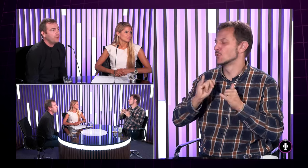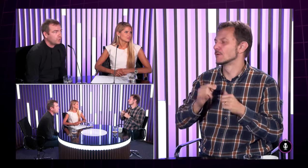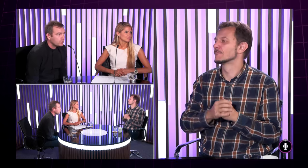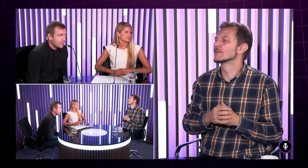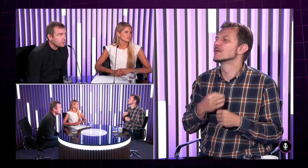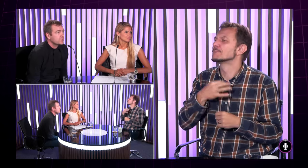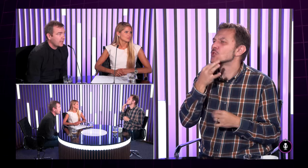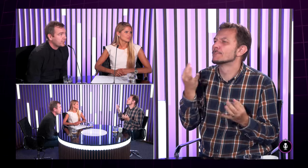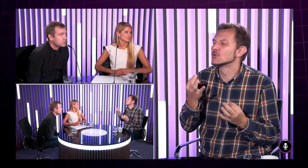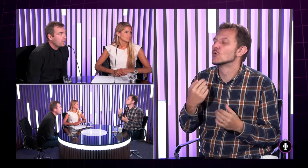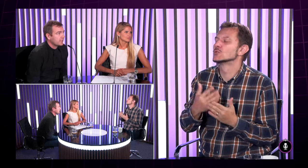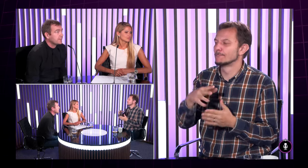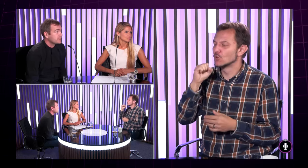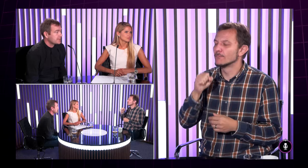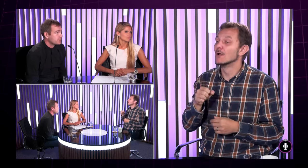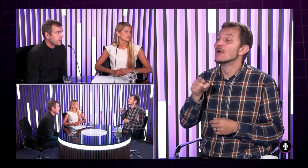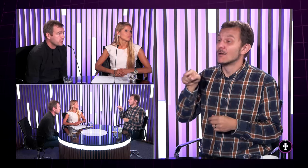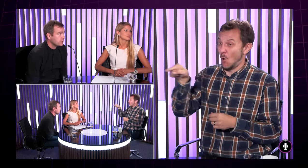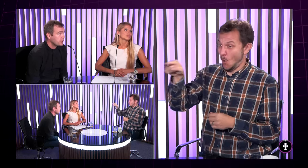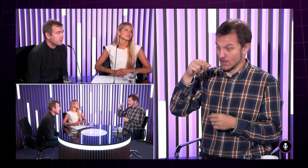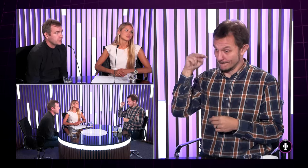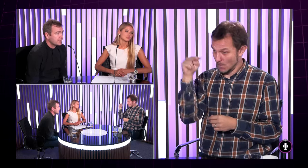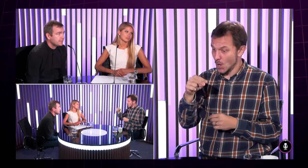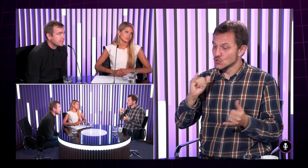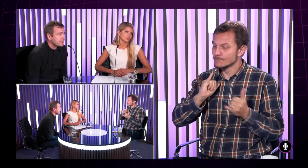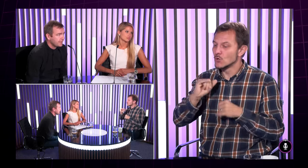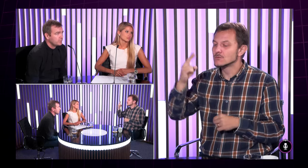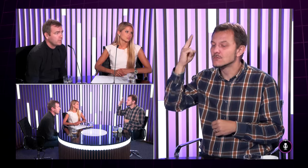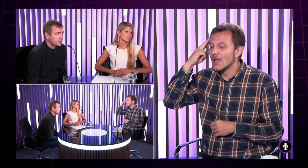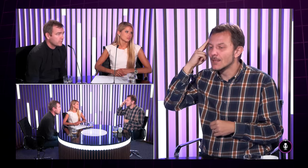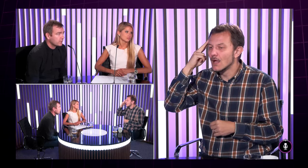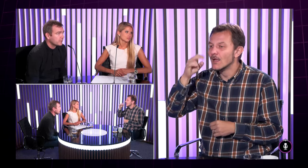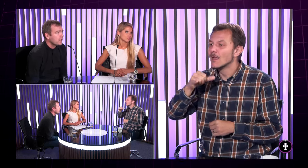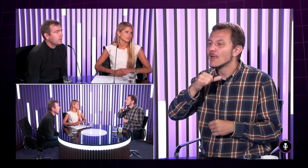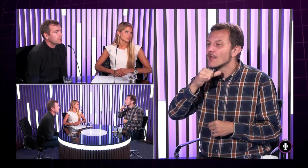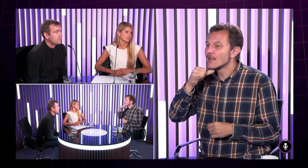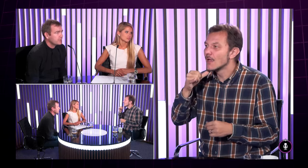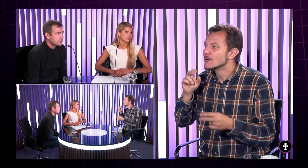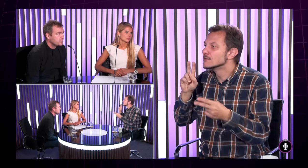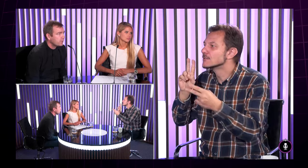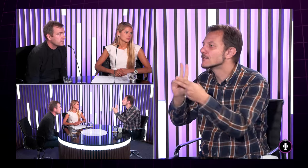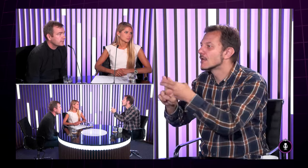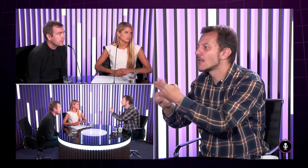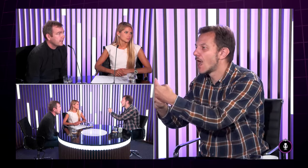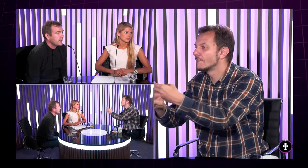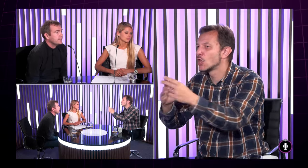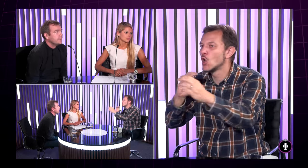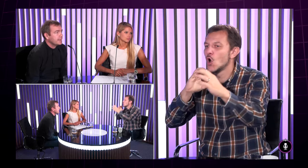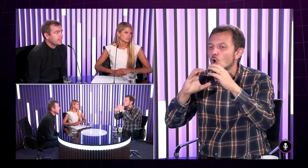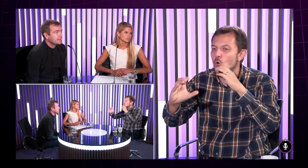patrí do kultúry nepočujúcich hlavne je šport a pýtali sme sa že prečo čo je také typické teda hej oni odpovedali že šport a oni povedali že šport